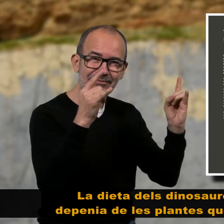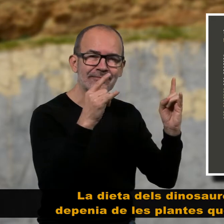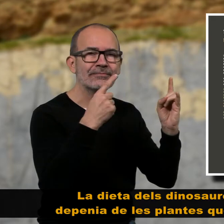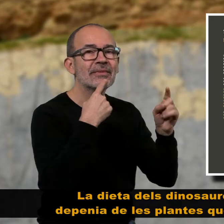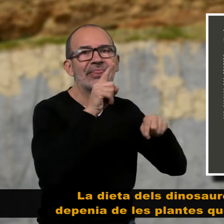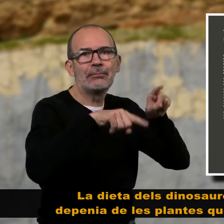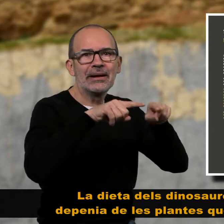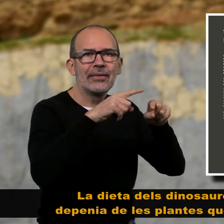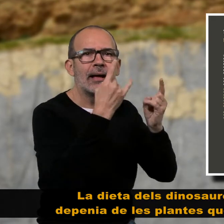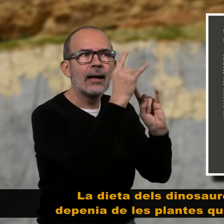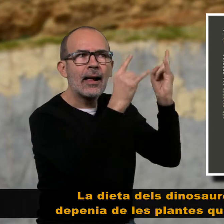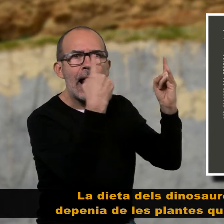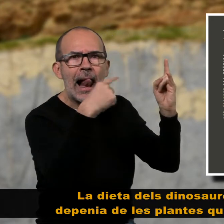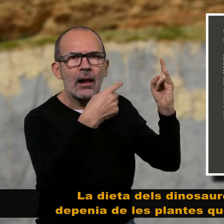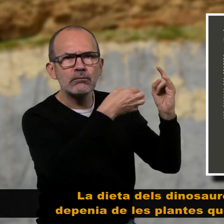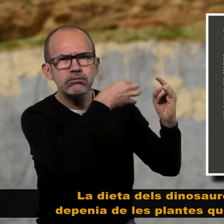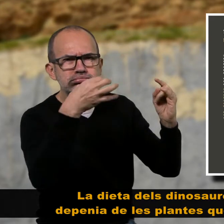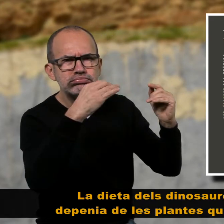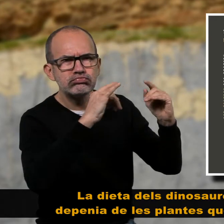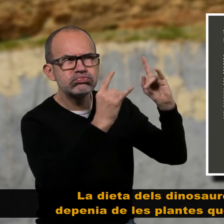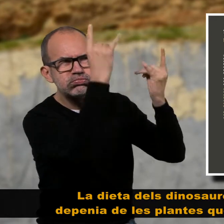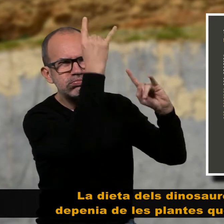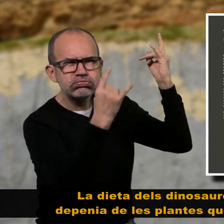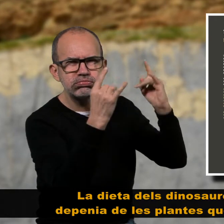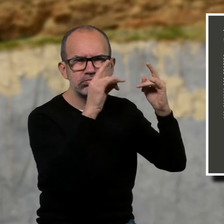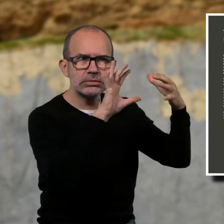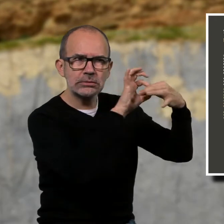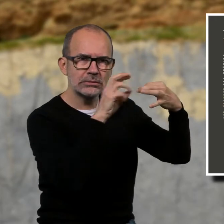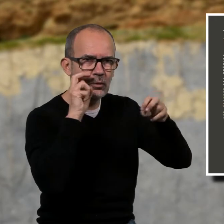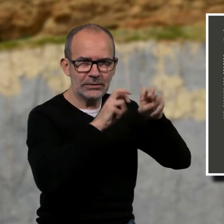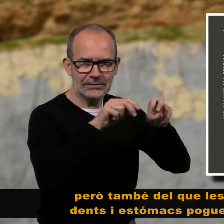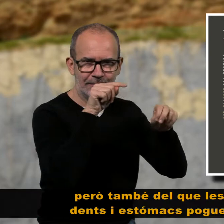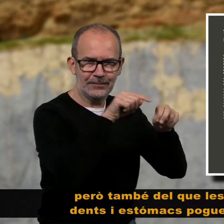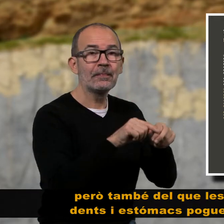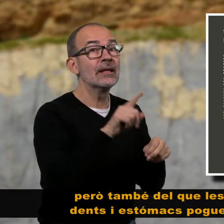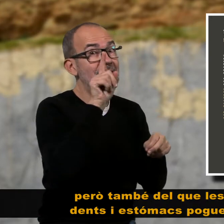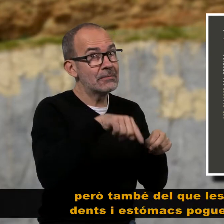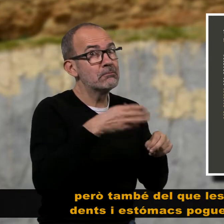tenien a l'abast, però també del que les seves boques, dents i estómacs poguessin processar.